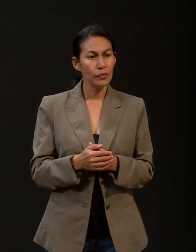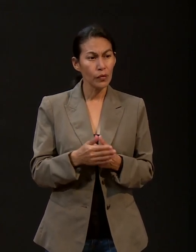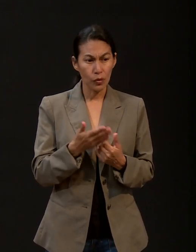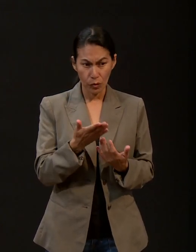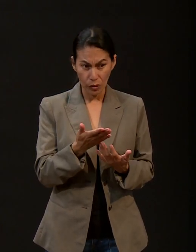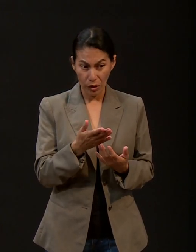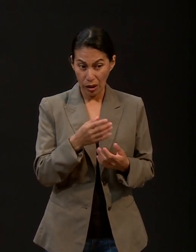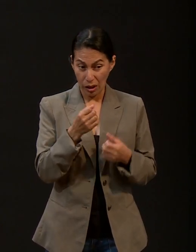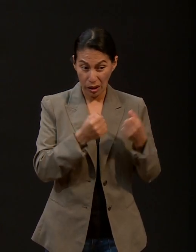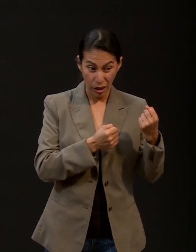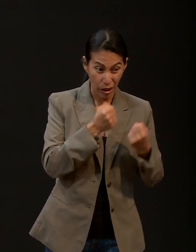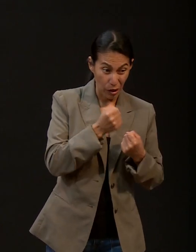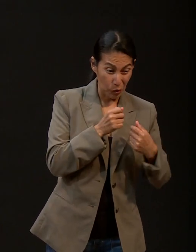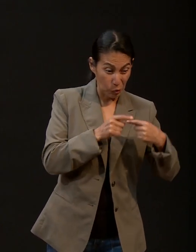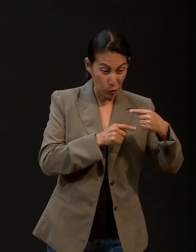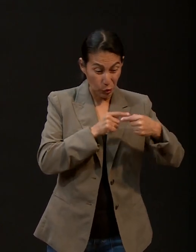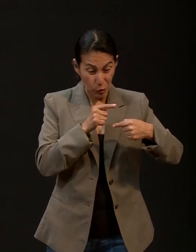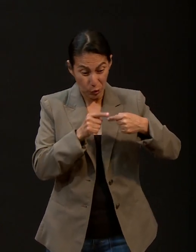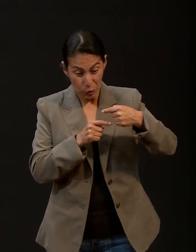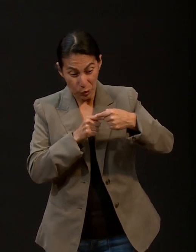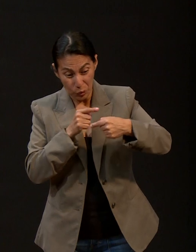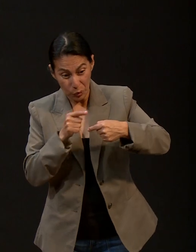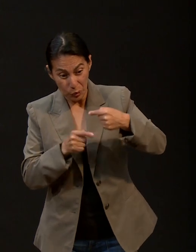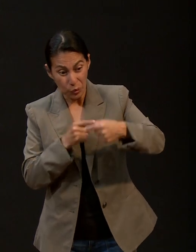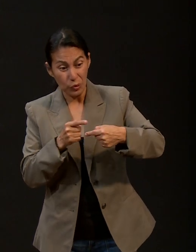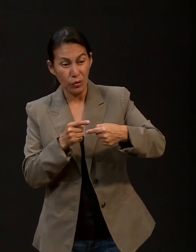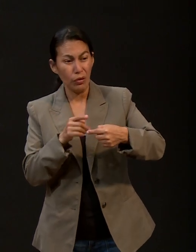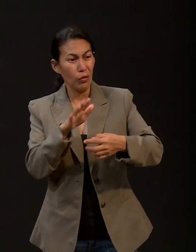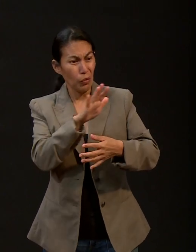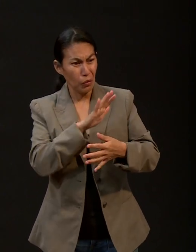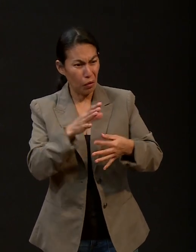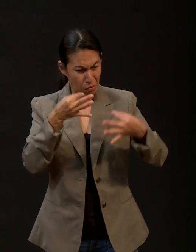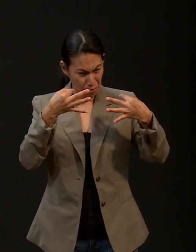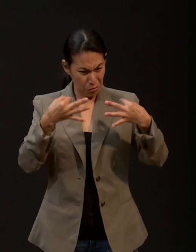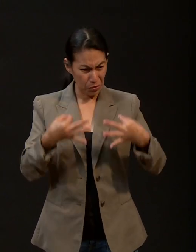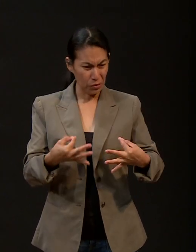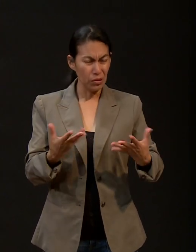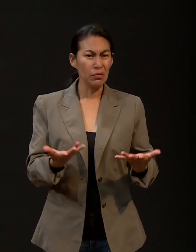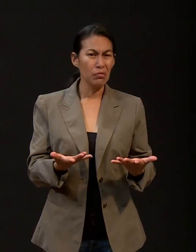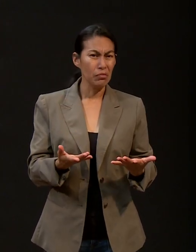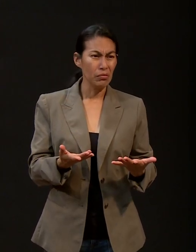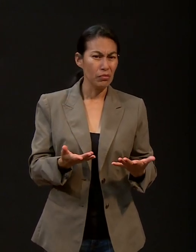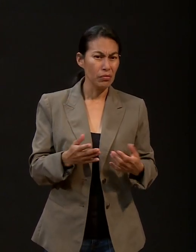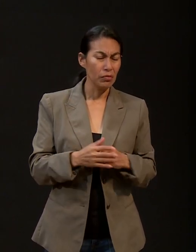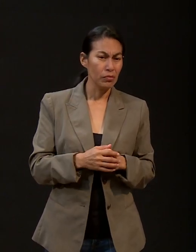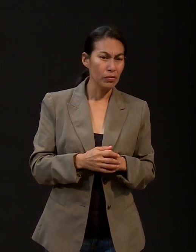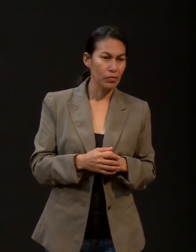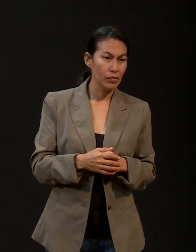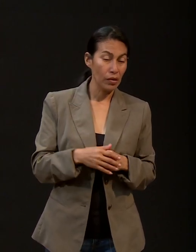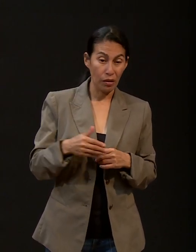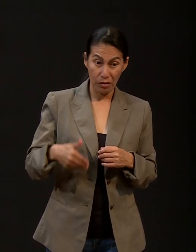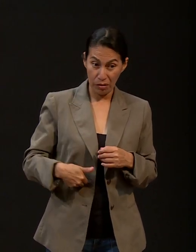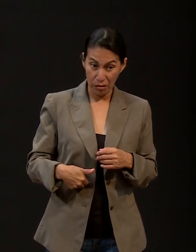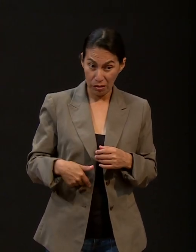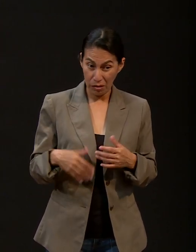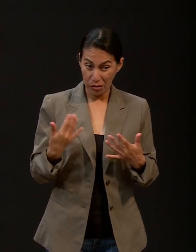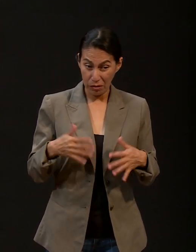vueltas, volteado el carro y demás, no les haya pasado gran cosa a ustedes. Así es, Pastor.